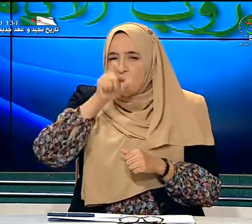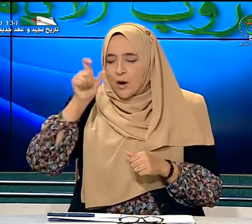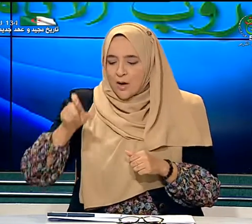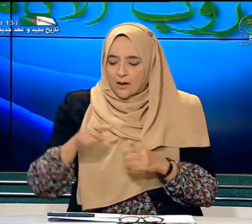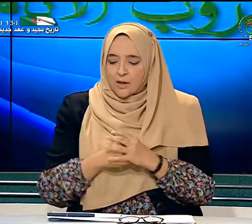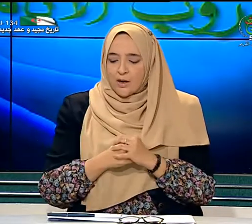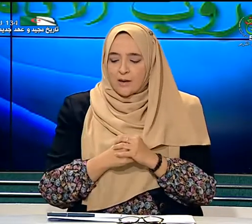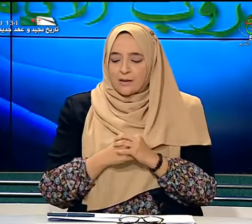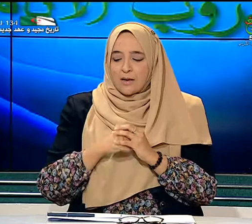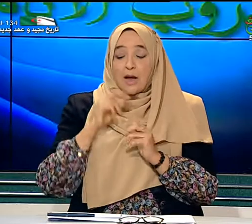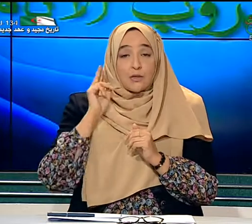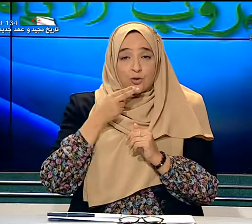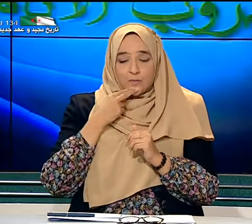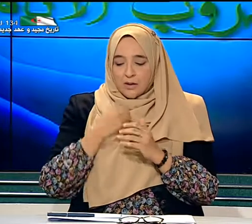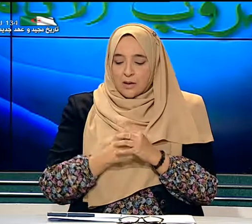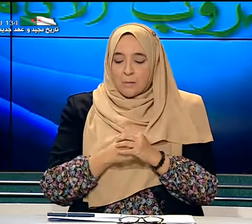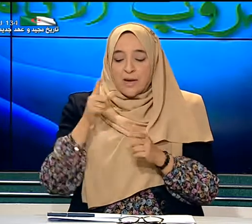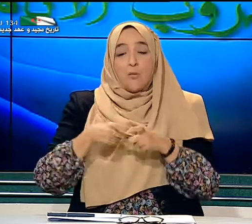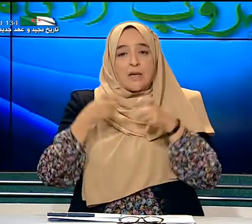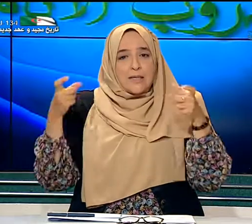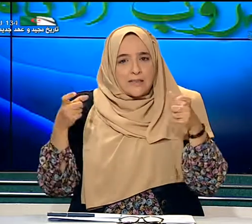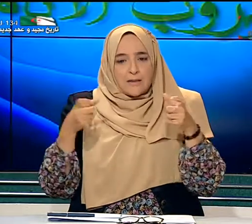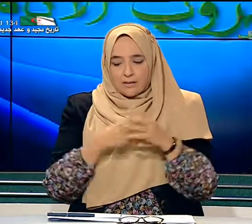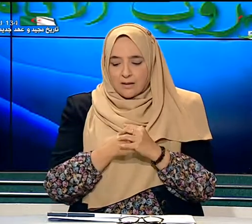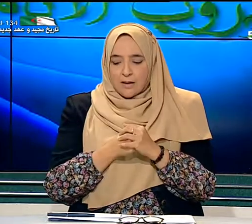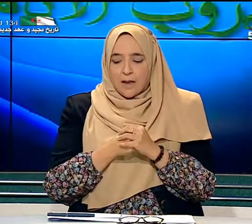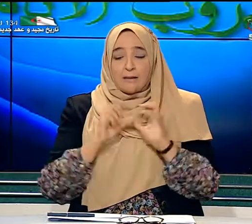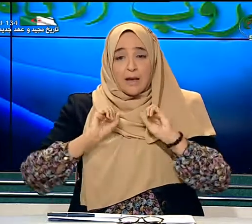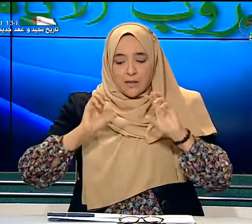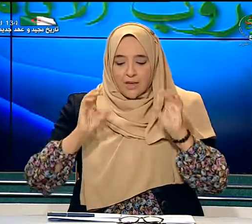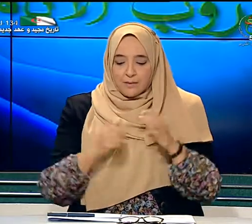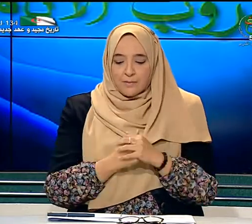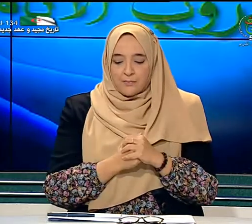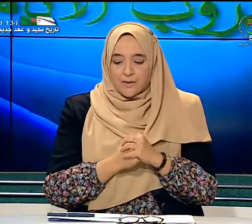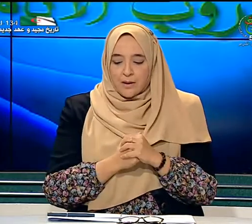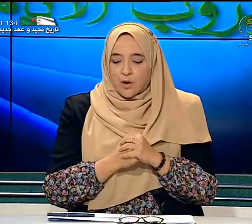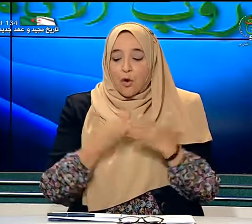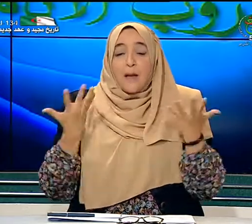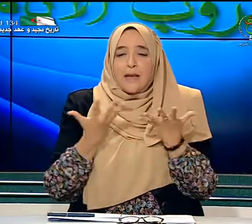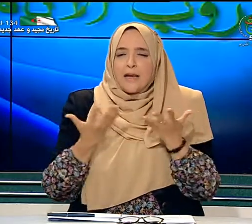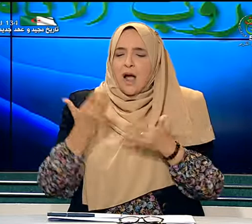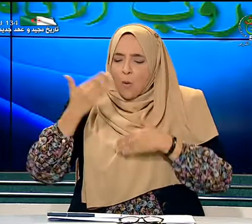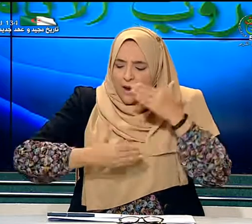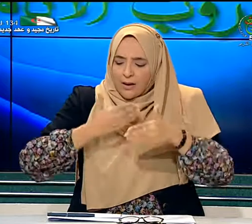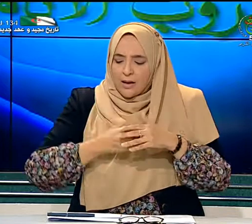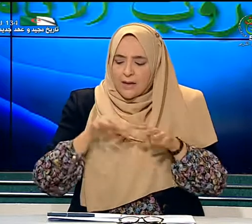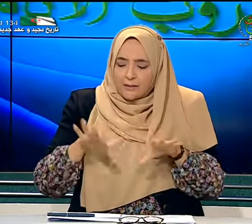هؤلاء الأشخاص الصم من المؤسسات التعليمية وما هي العوائق التي